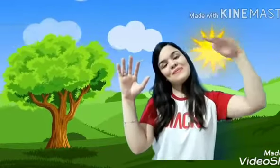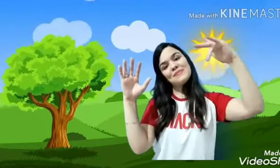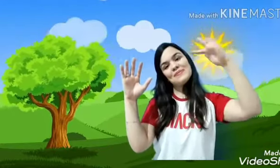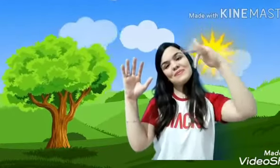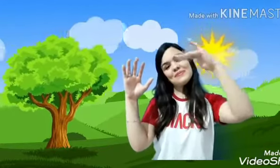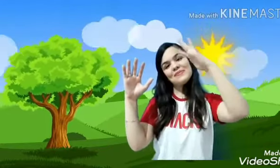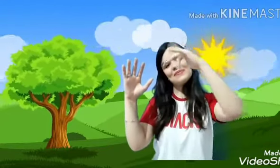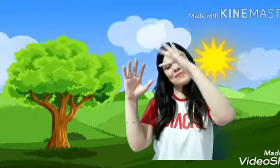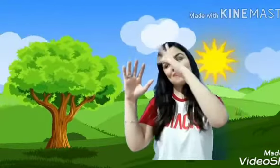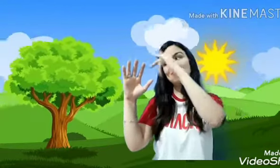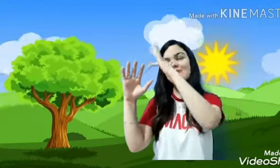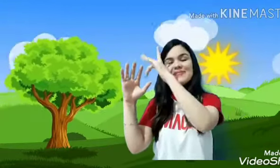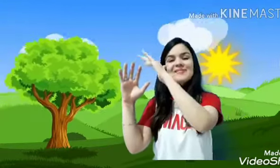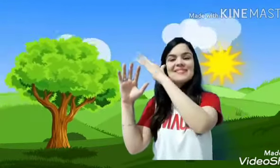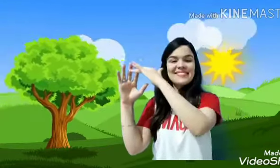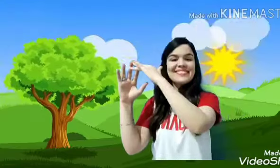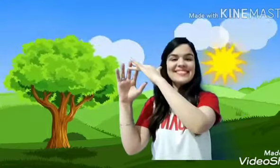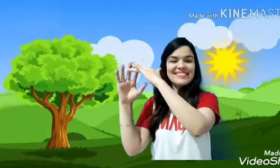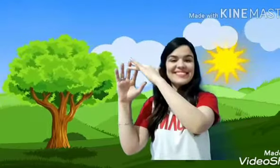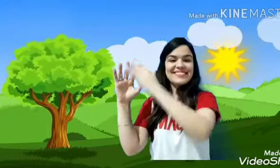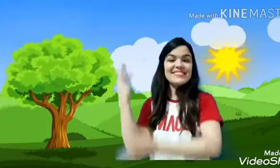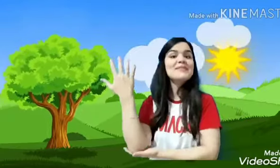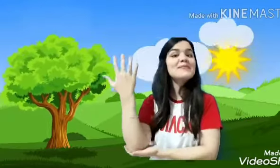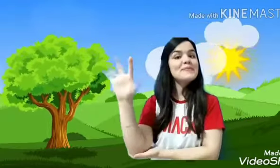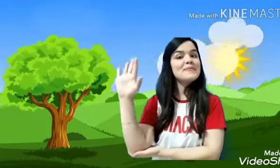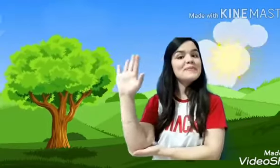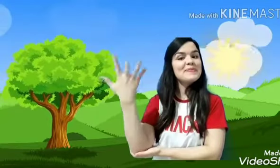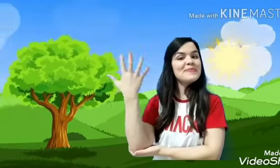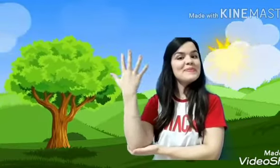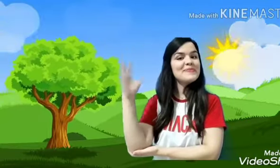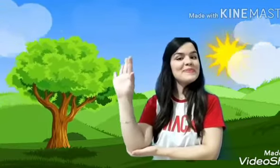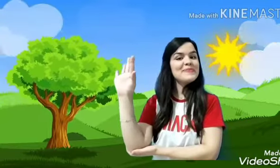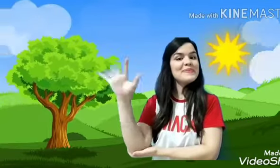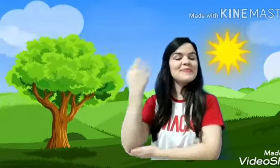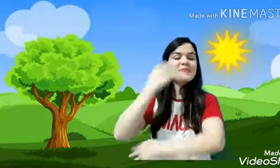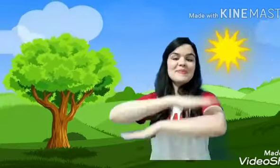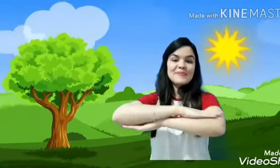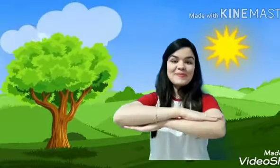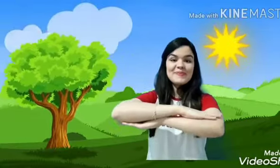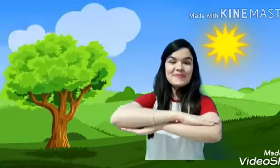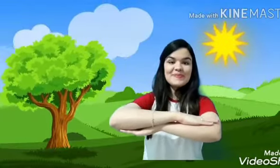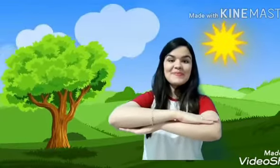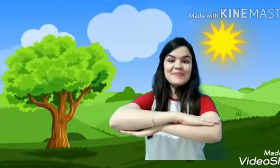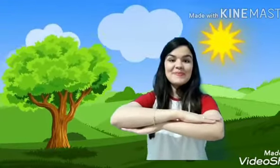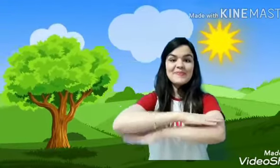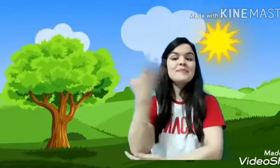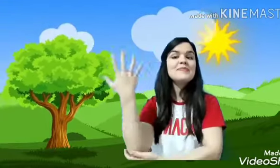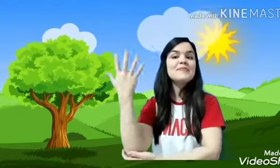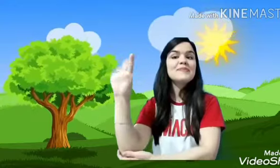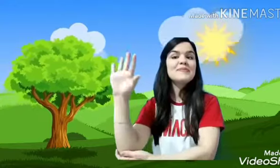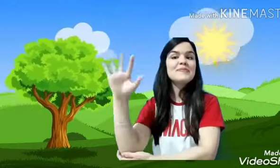passarinhos vivem nela sim Perto da árvore tem uma ponte